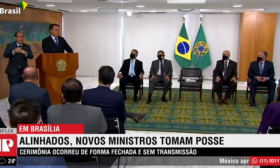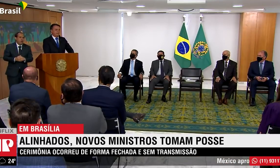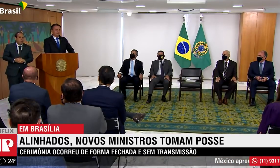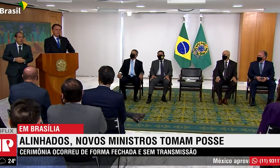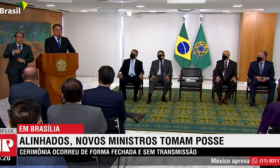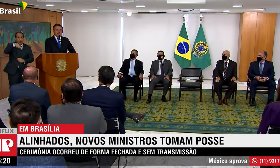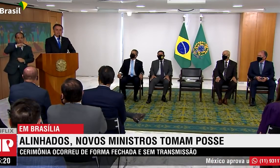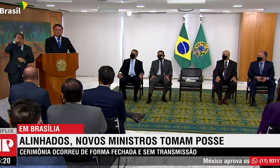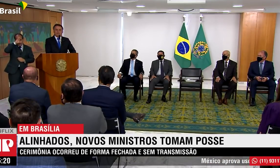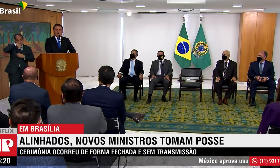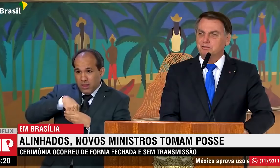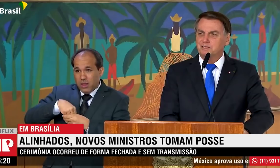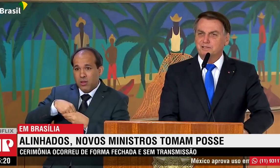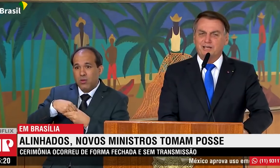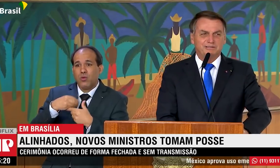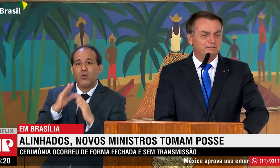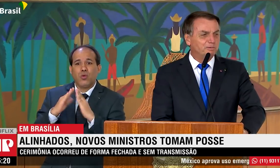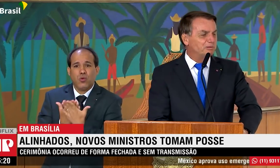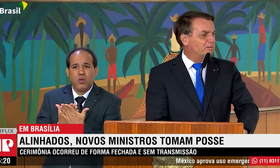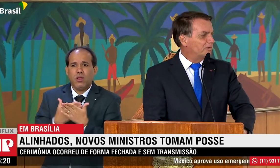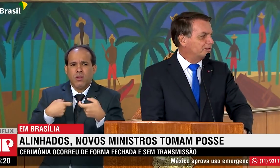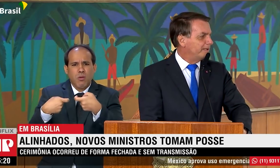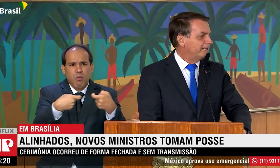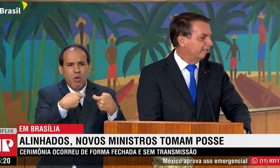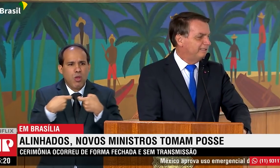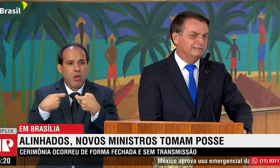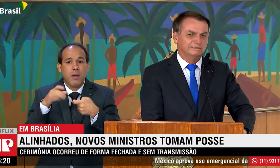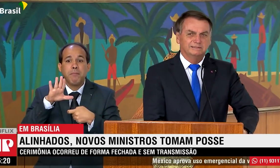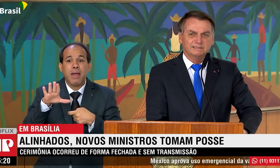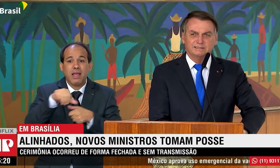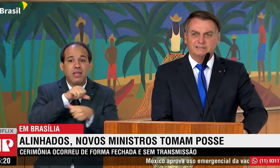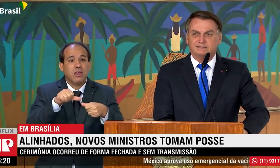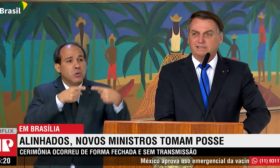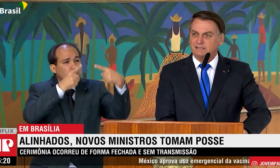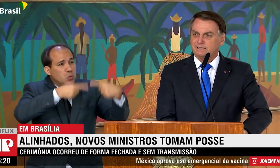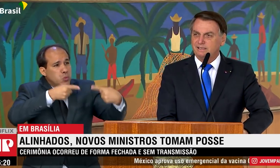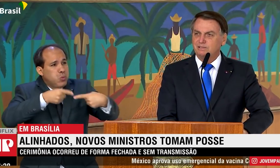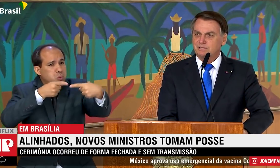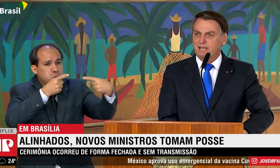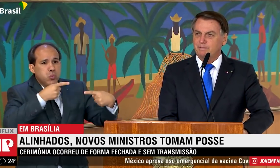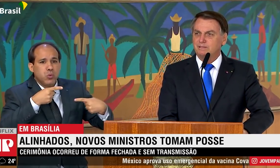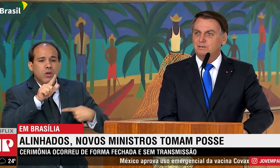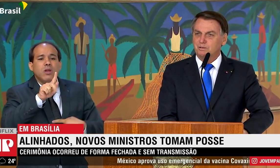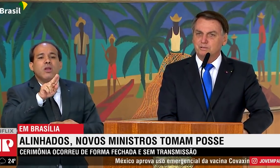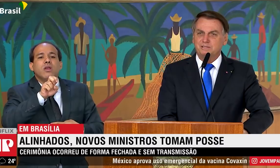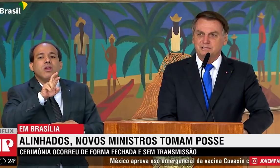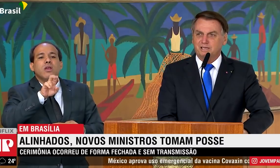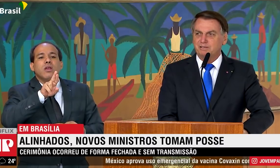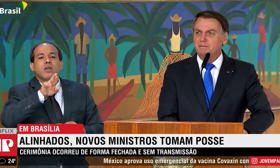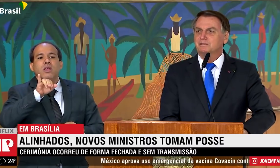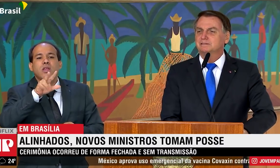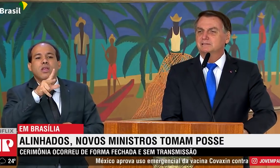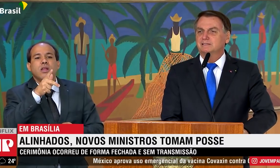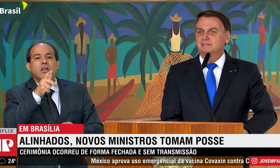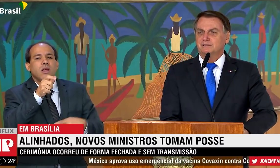Nós aprendemos na academia a guerra convencional, muito pouco sobre a guerrilha. E a guerrilha a gente não sabe onde